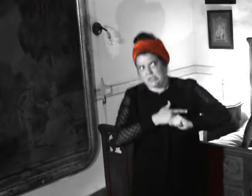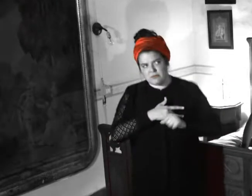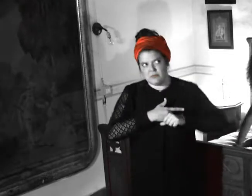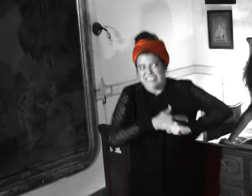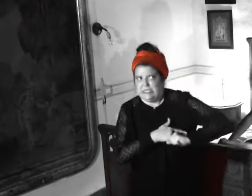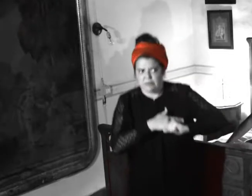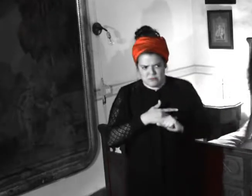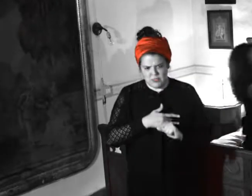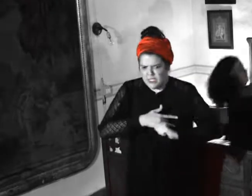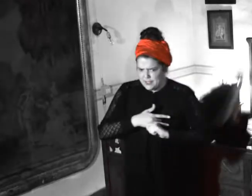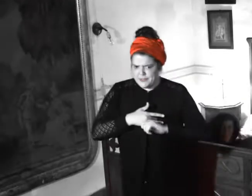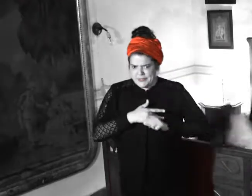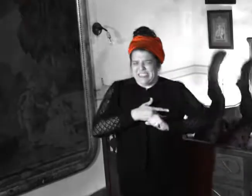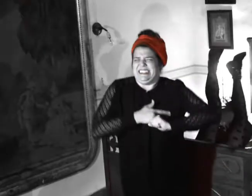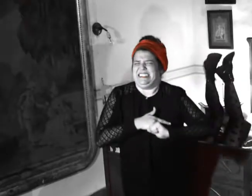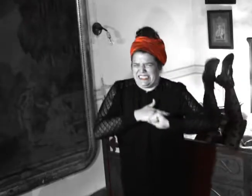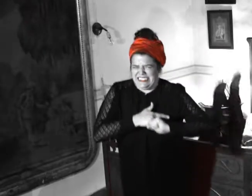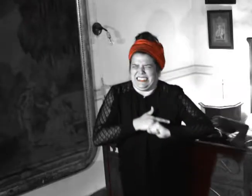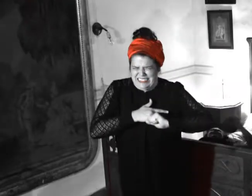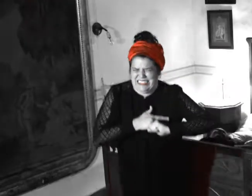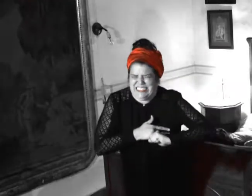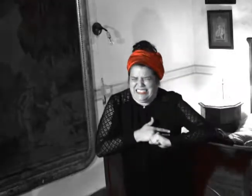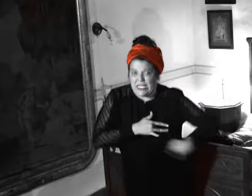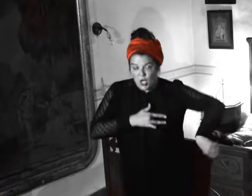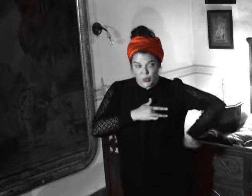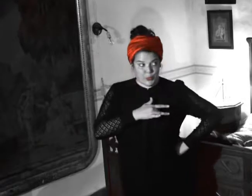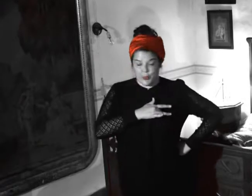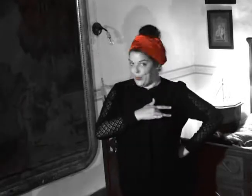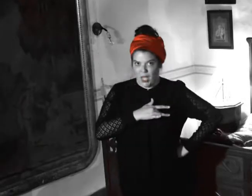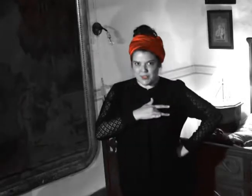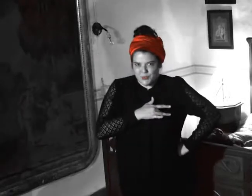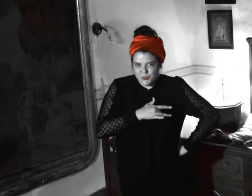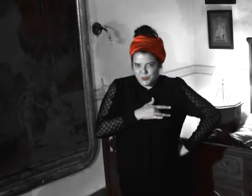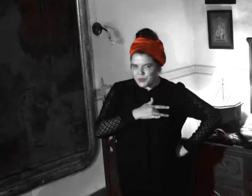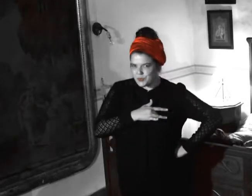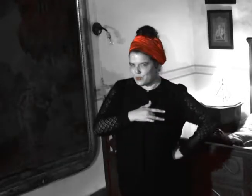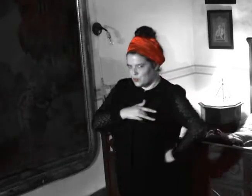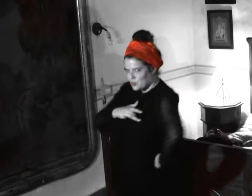madera corazón, ya lo he intentado y no puedo sacar Tengo un